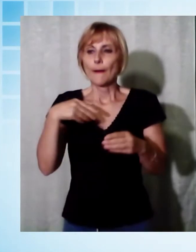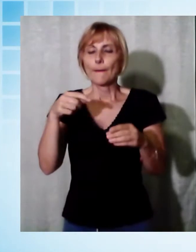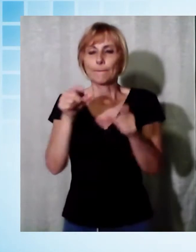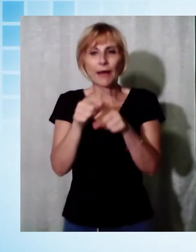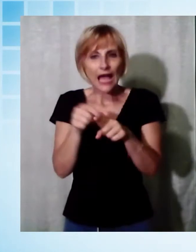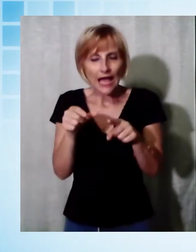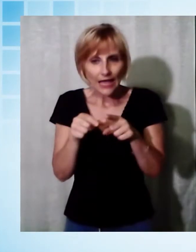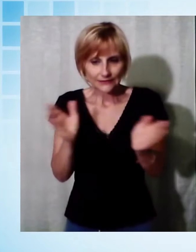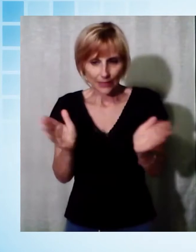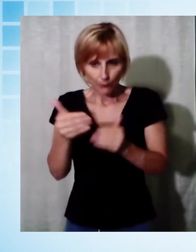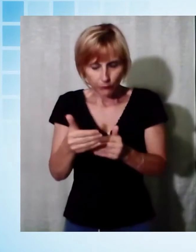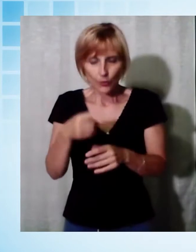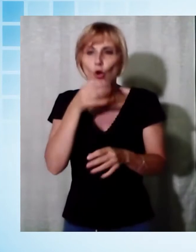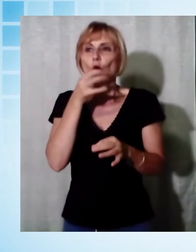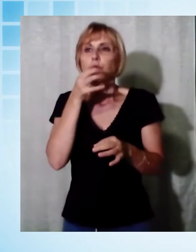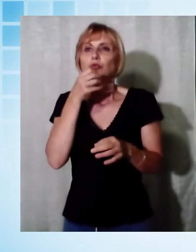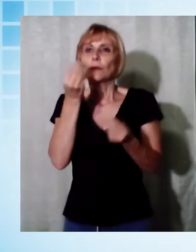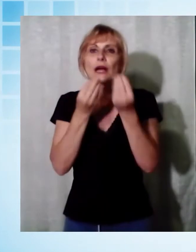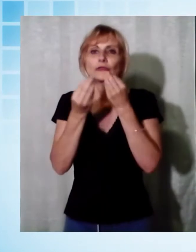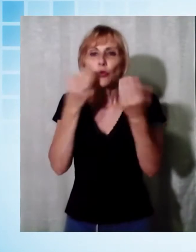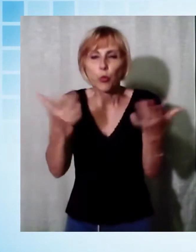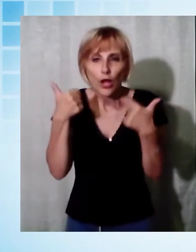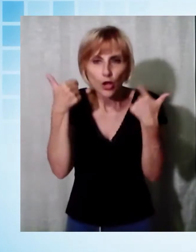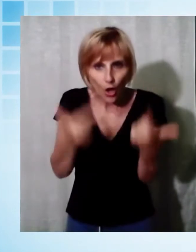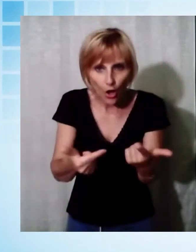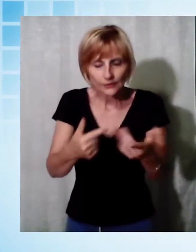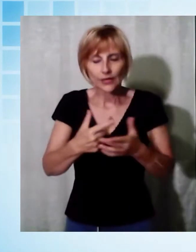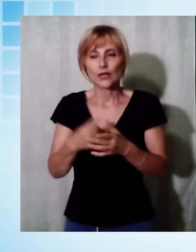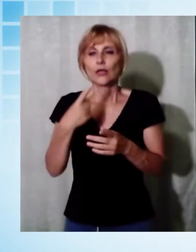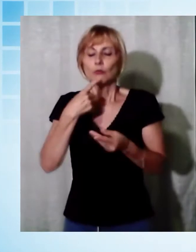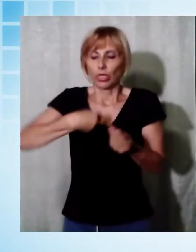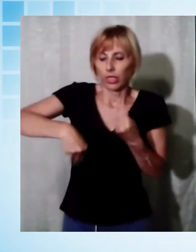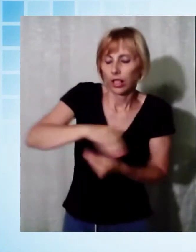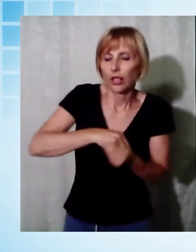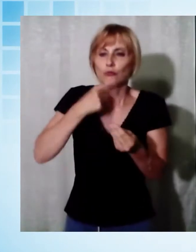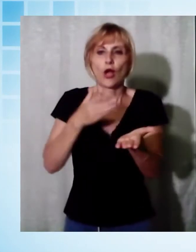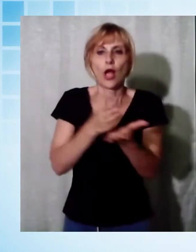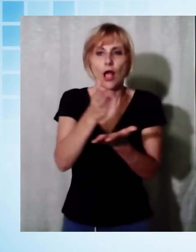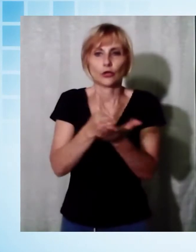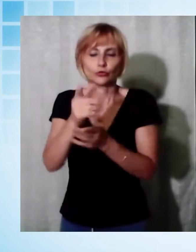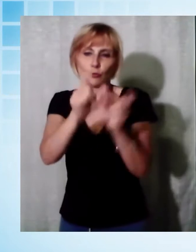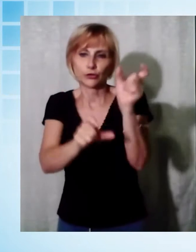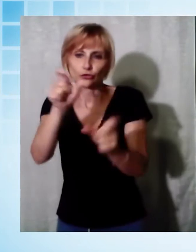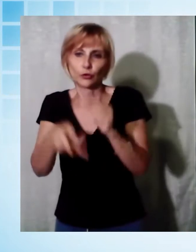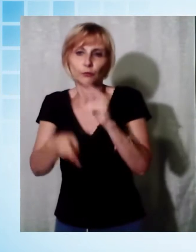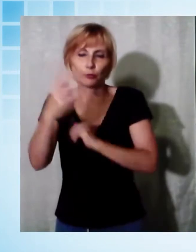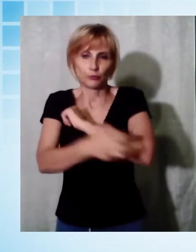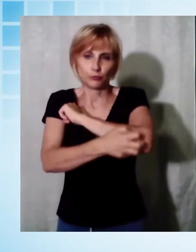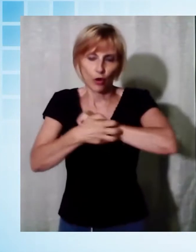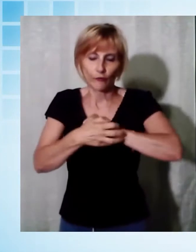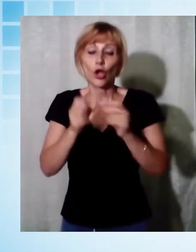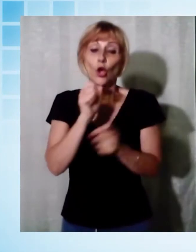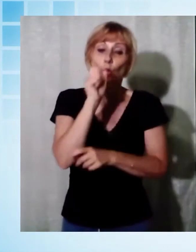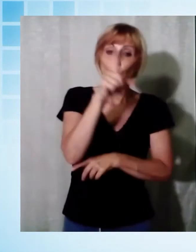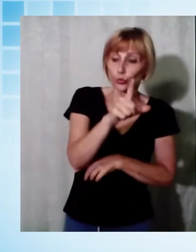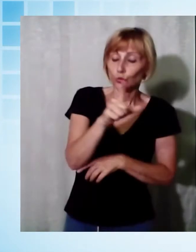poi, grazie al circuito Caritas, immesso nel circuito dell'aiuto alle persone più svantaggiate. Per cui la cultura si legala con la